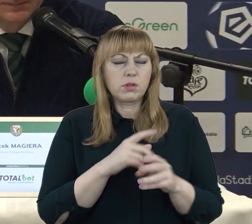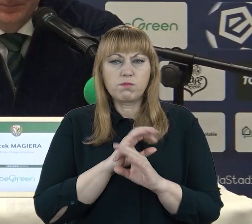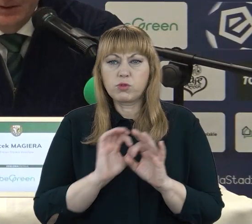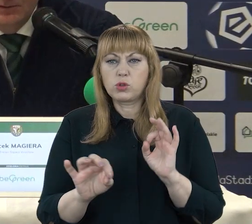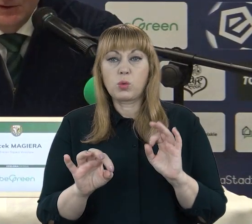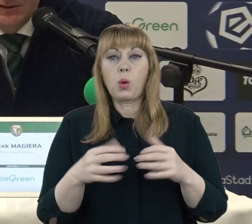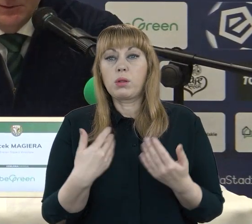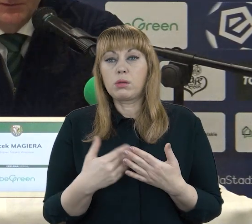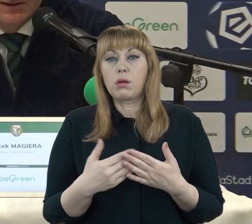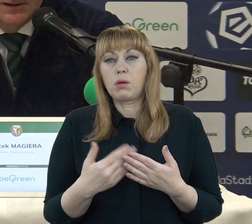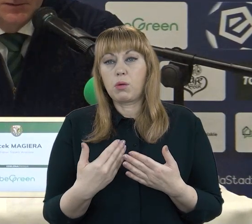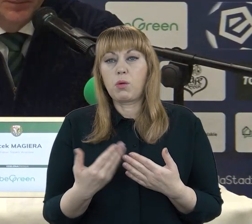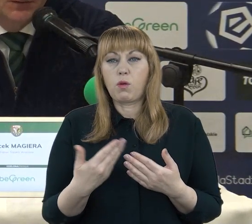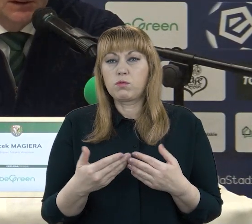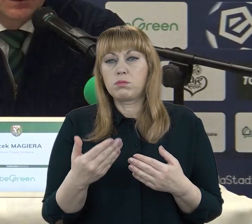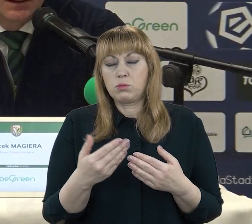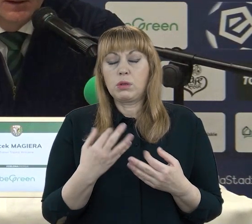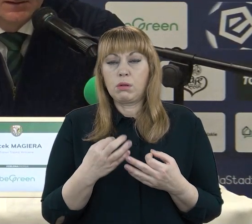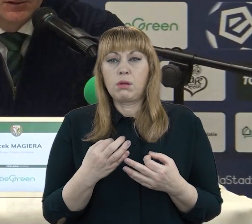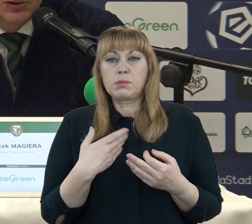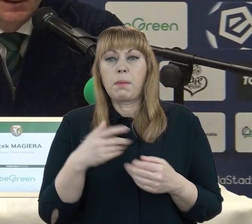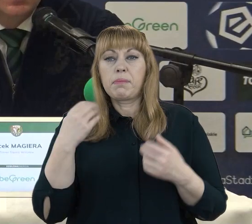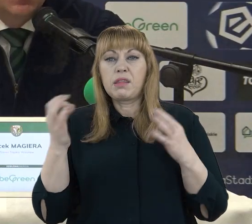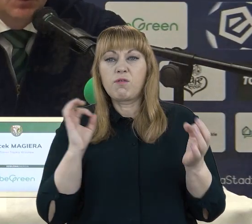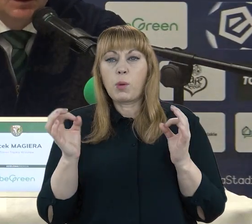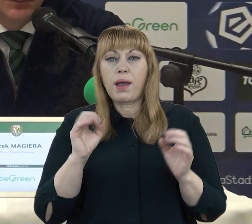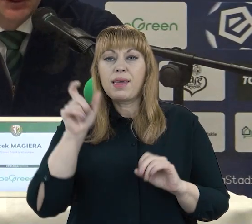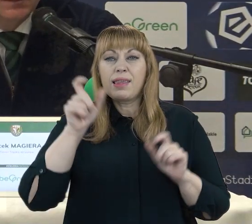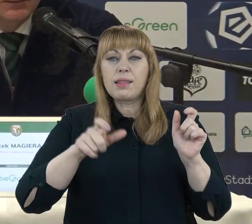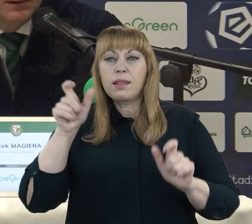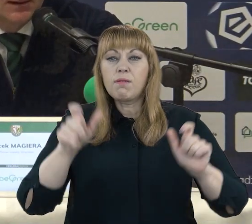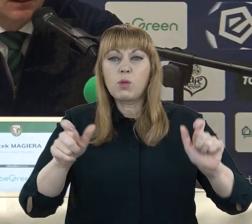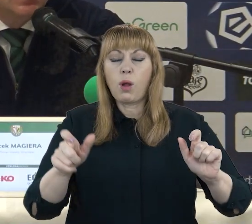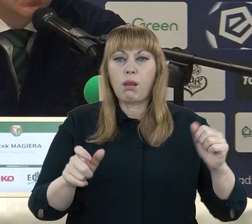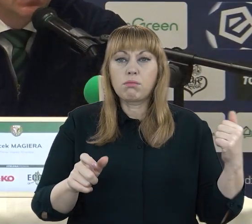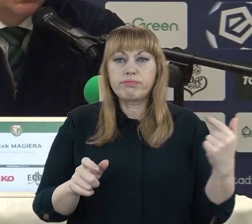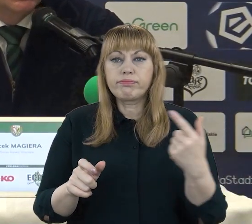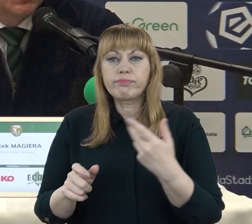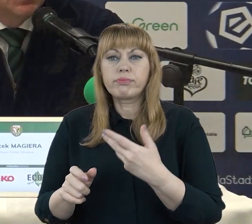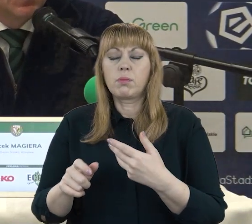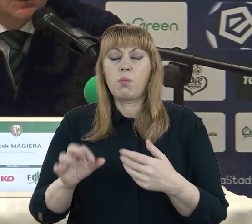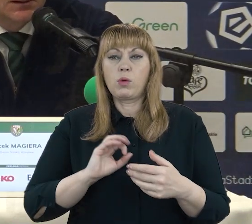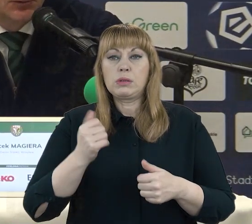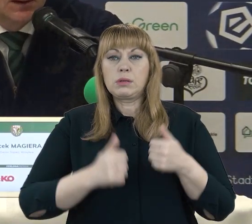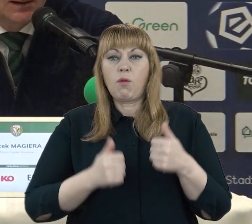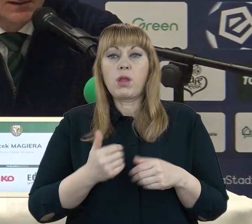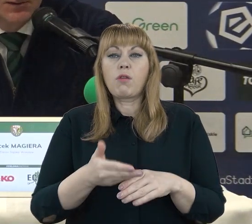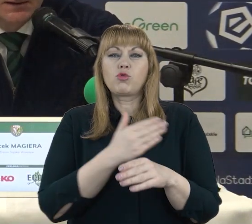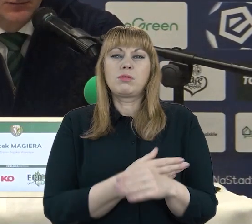który wcześniej przeprowadzaliśmy. Wcześniej takie wiedzy dotyczące indywidualnych potrzeb zawodnika nie mieliśmy, bo skąd mieliśmy mieć? Nie było takiej sytuacji w